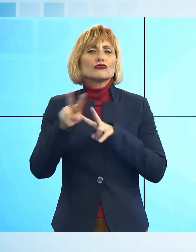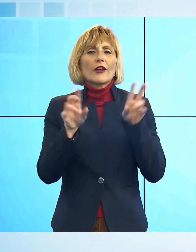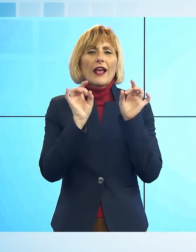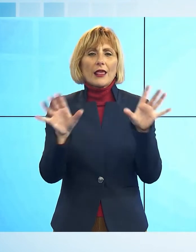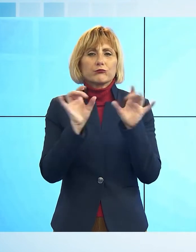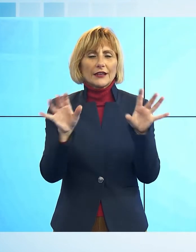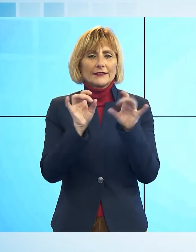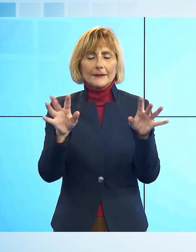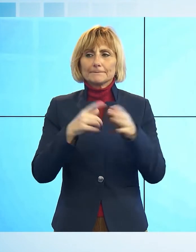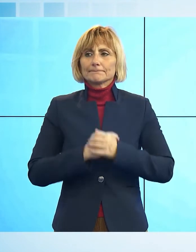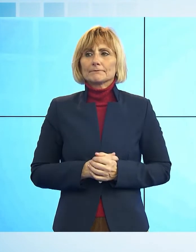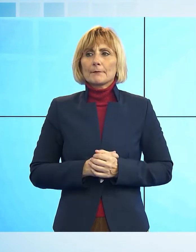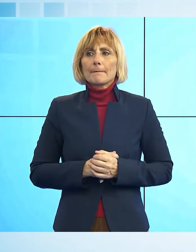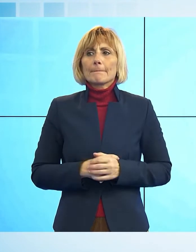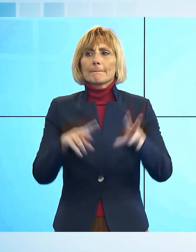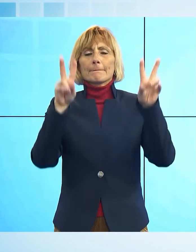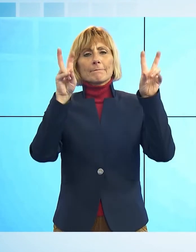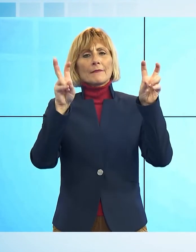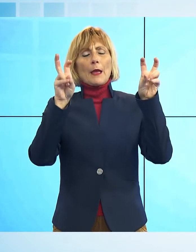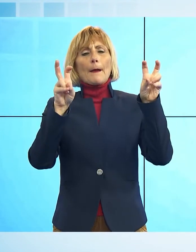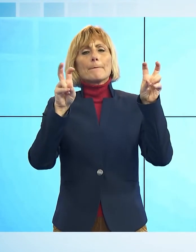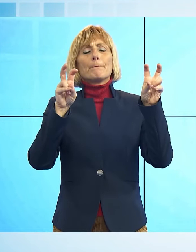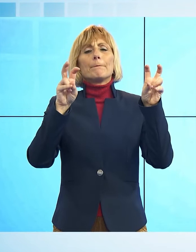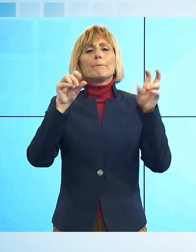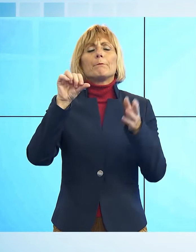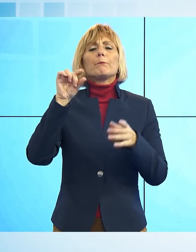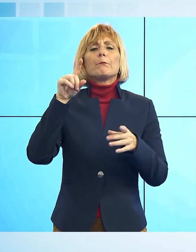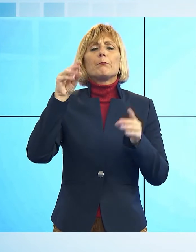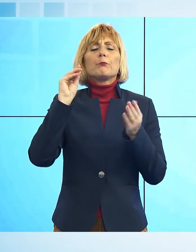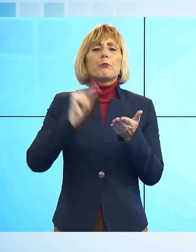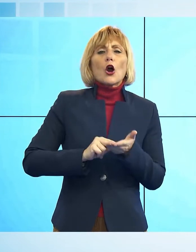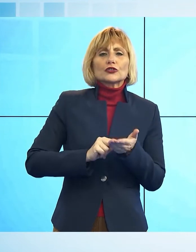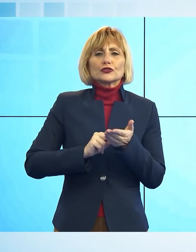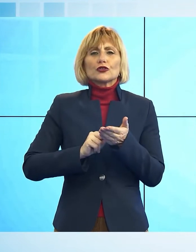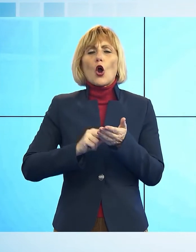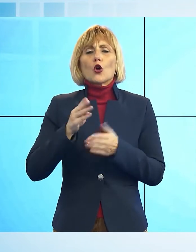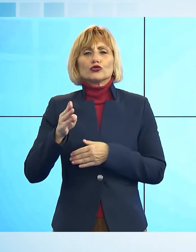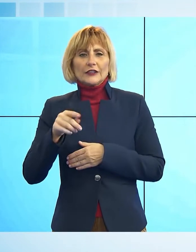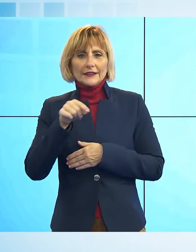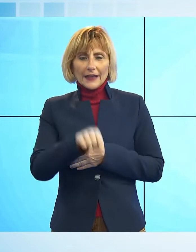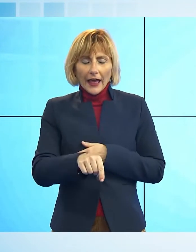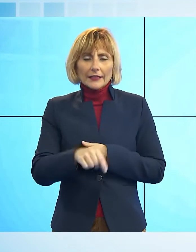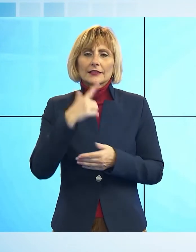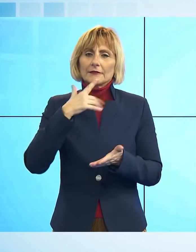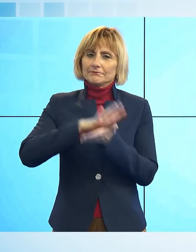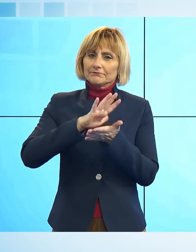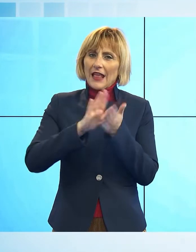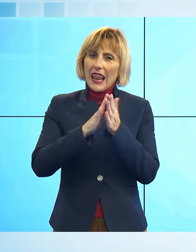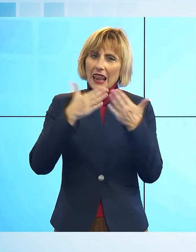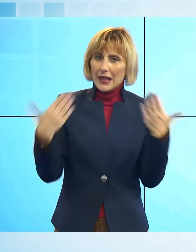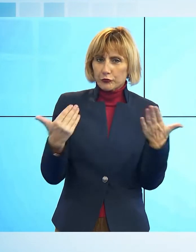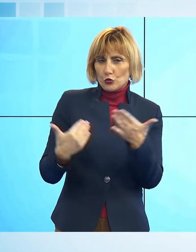Un post d'Occidente, Sergio Talenti, il nostro editorialista, ha pubblicato con Maria Pacini Fazzi un'altra delle sue